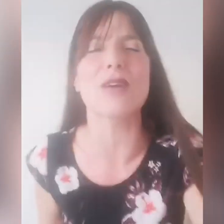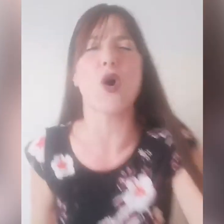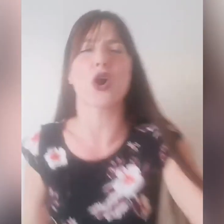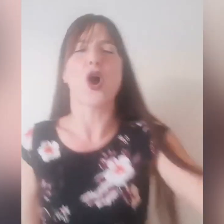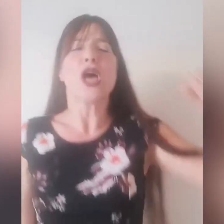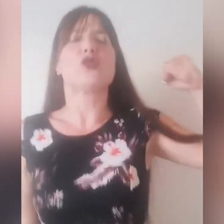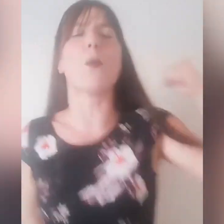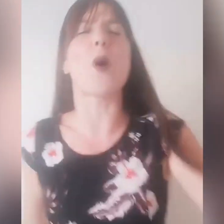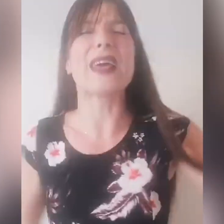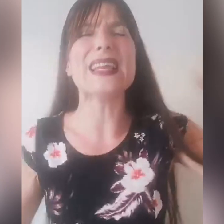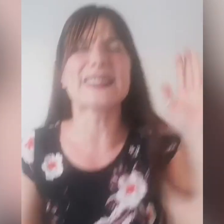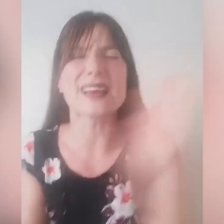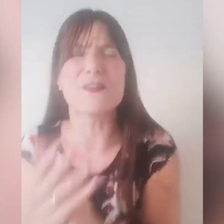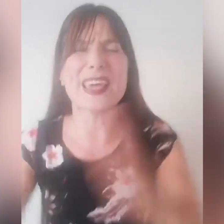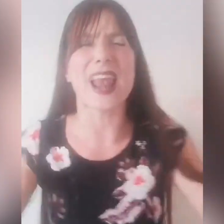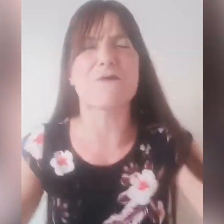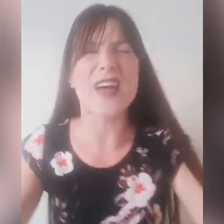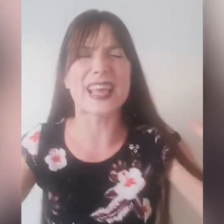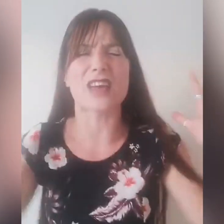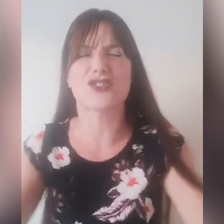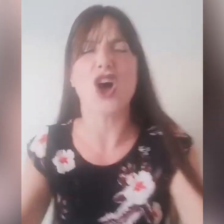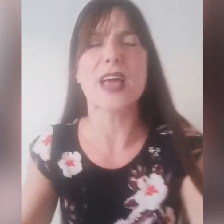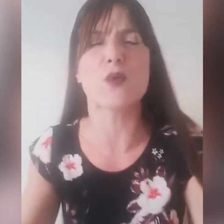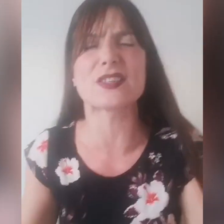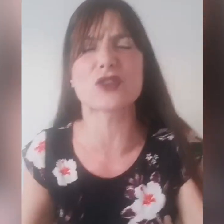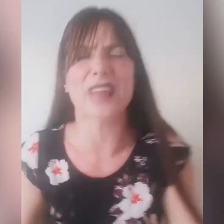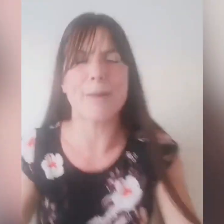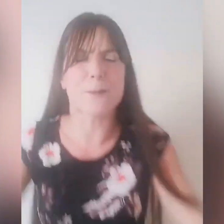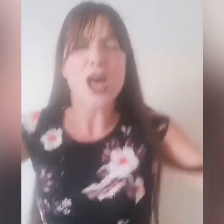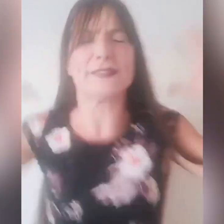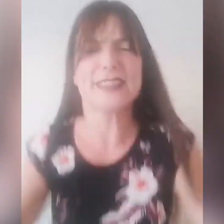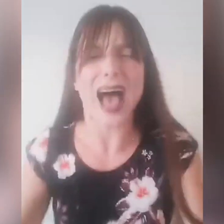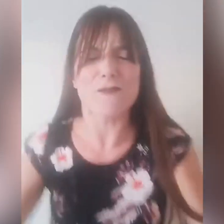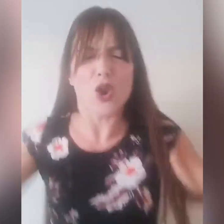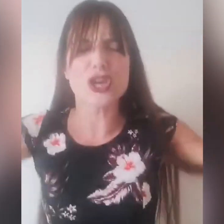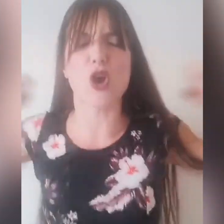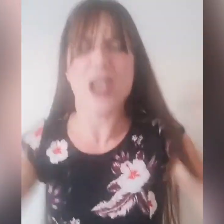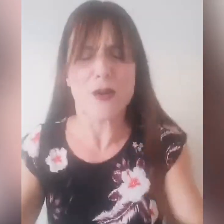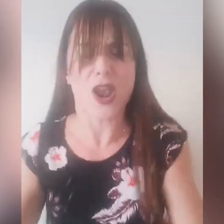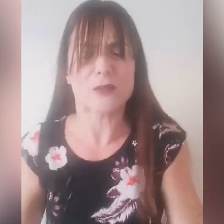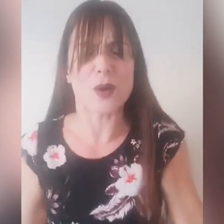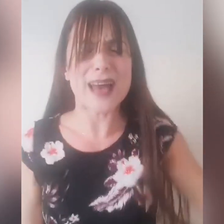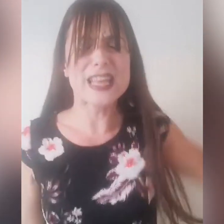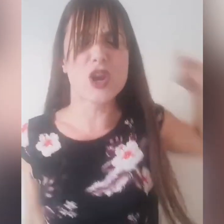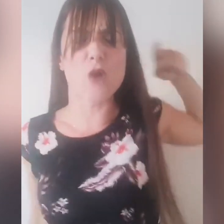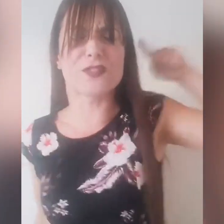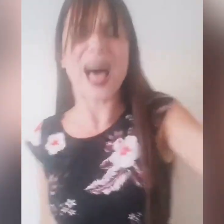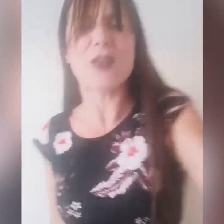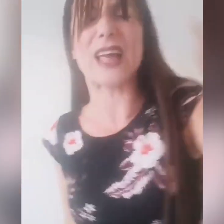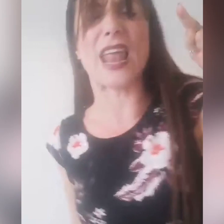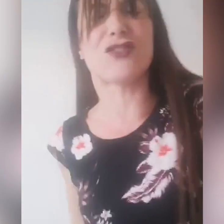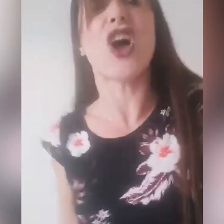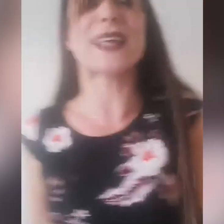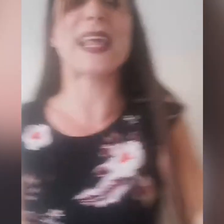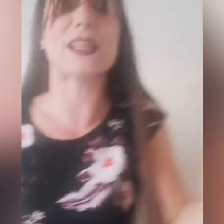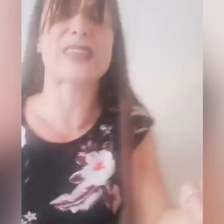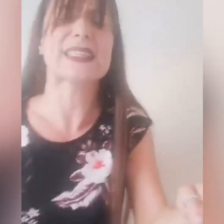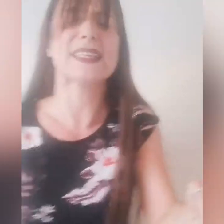lavoro, tu puoi rinsavire la fede e la gioia in questo tempo, diavolo io leggo le tue mani, lontano dalla gioia della Chiesa di